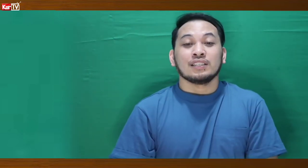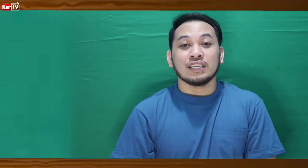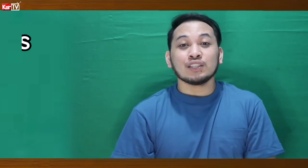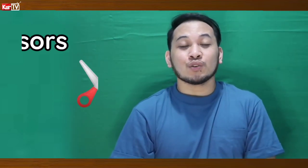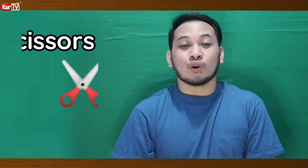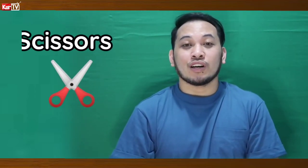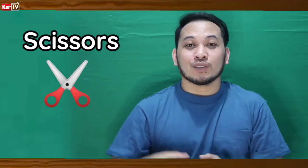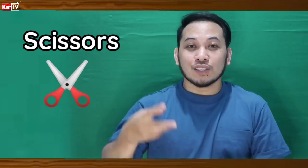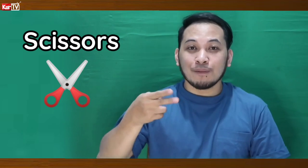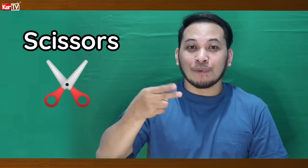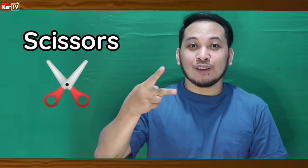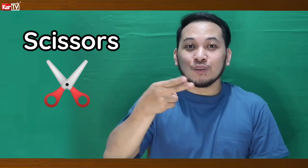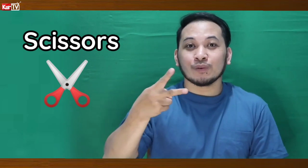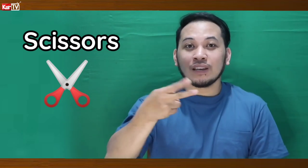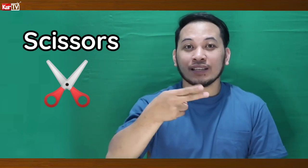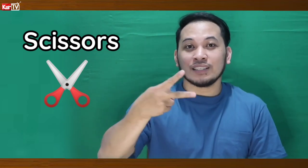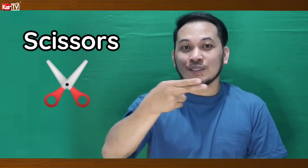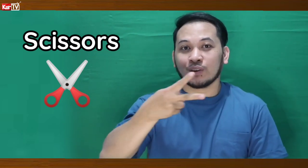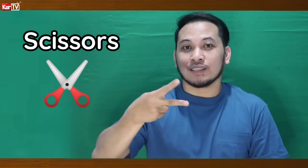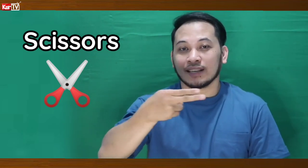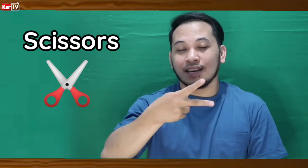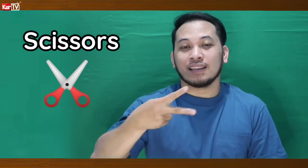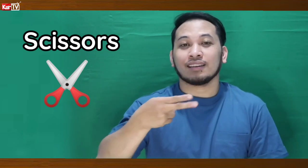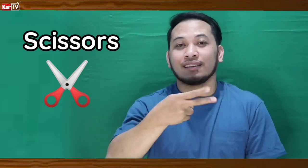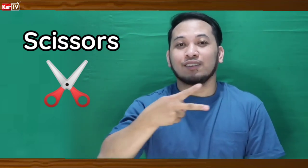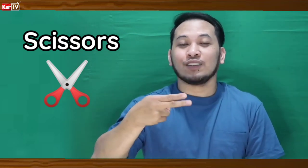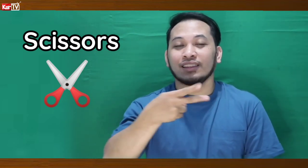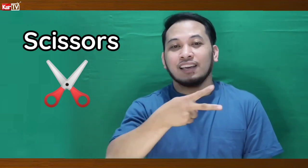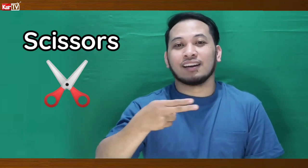Scissors So syempre Yung usual na scissors Ayan Gunti